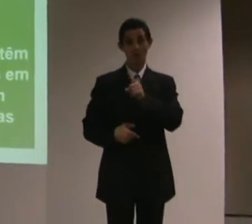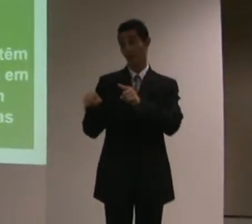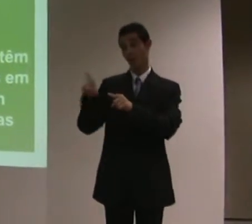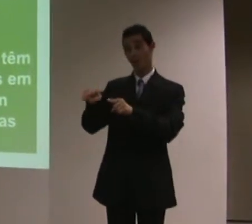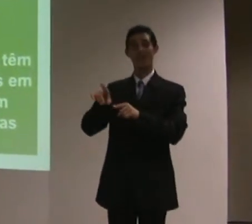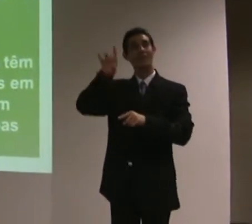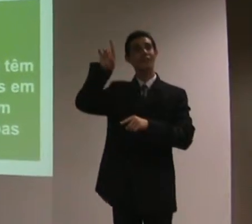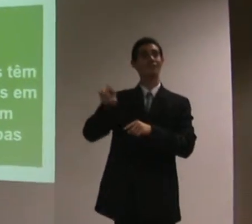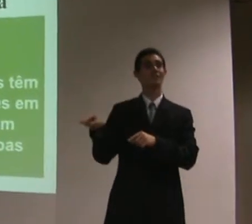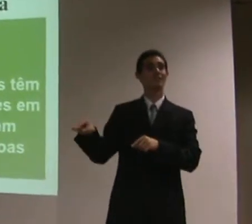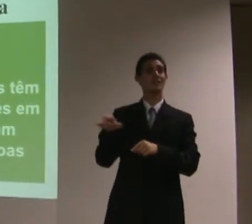naquela situação do trabalho.